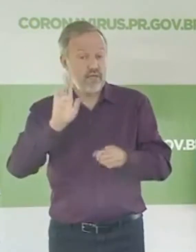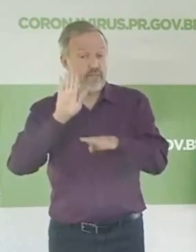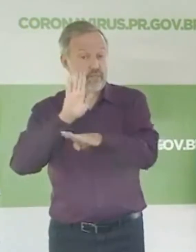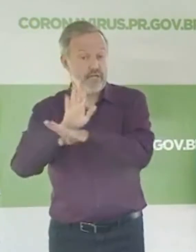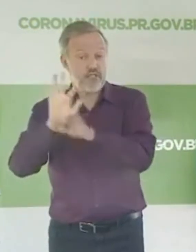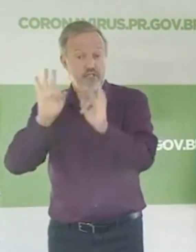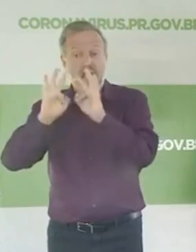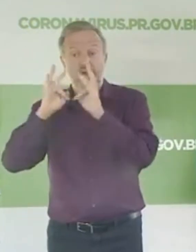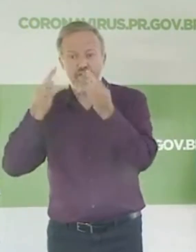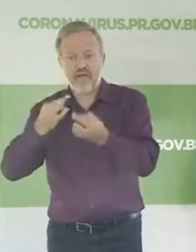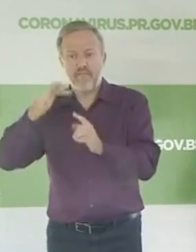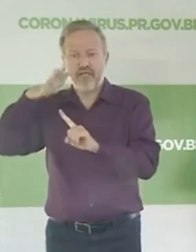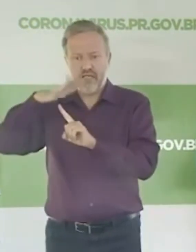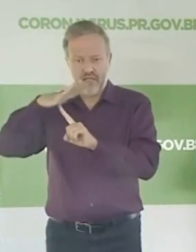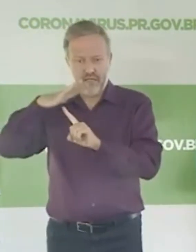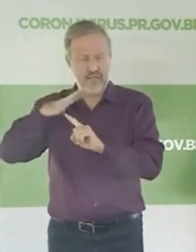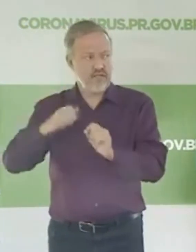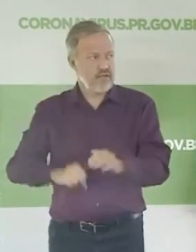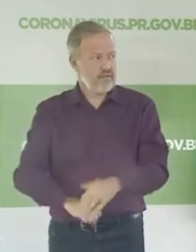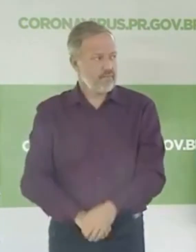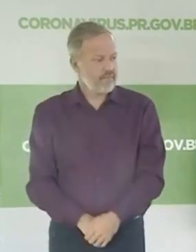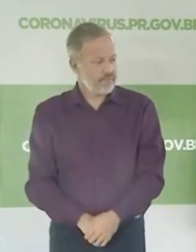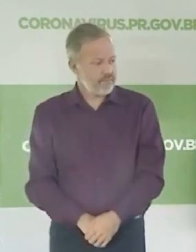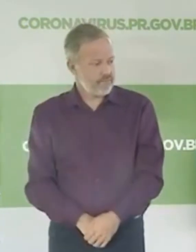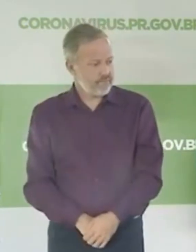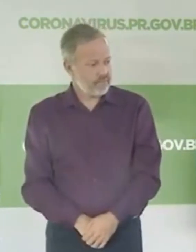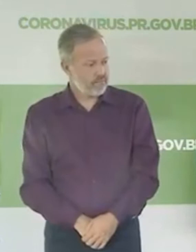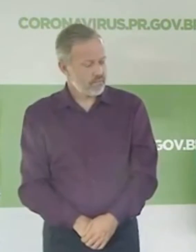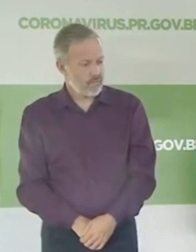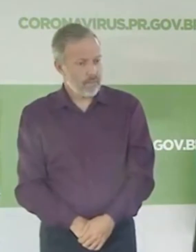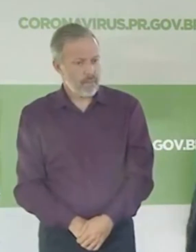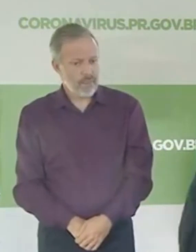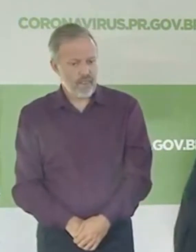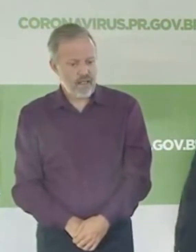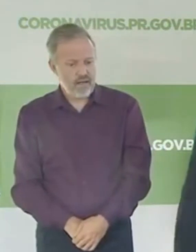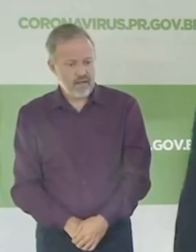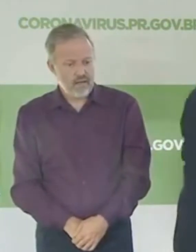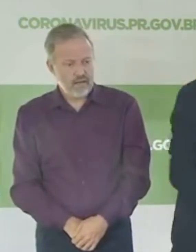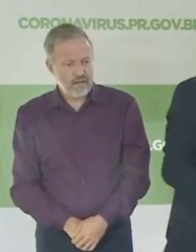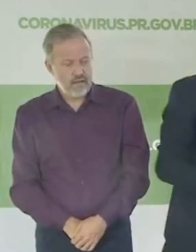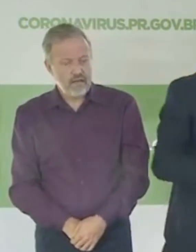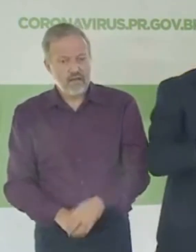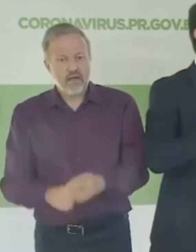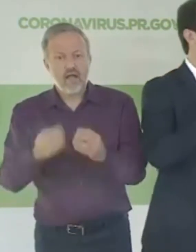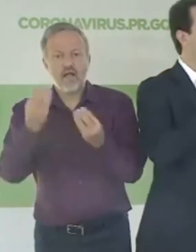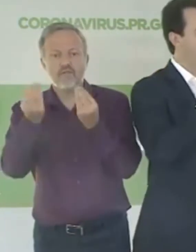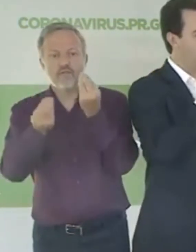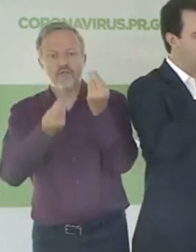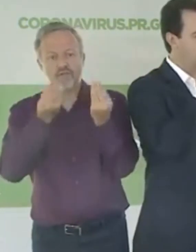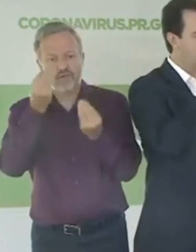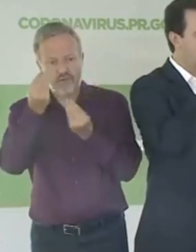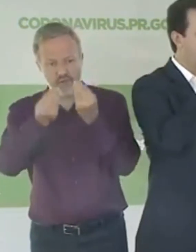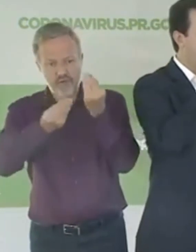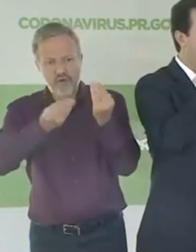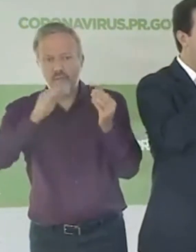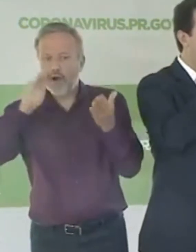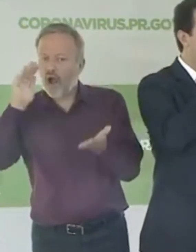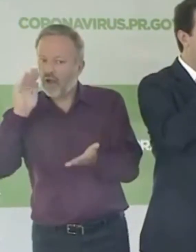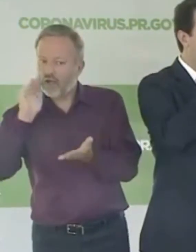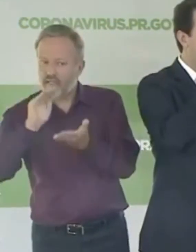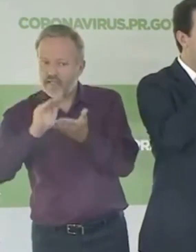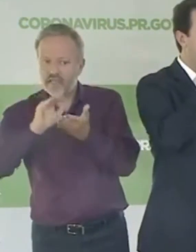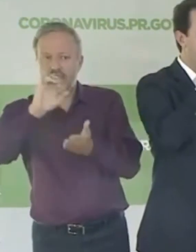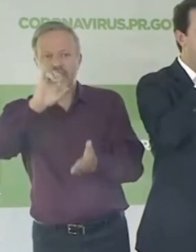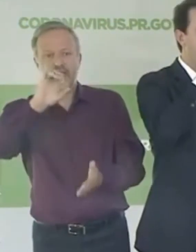Agora, secretário Valdemar, uma pergunta. Há alguma possibilidade de redução do ICMS para itens de necessidades básicas durante